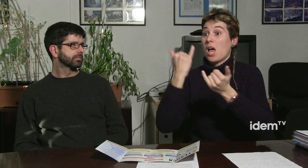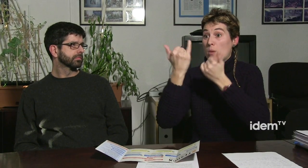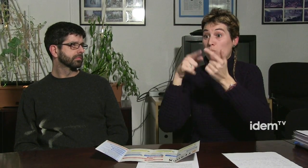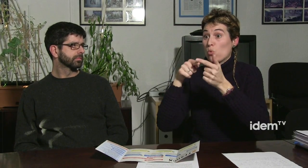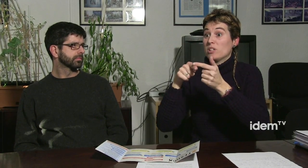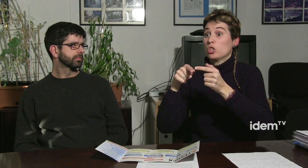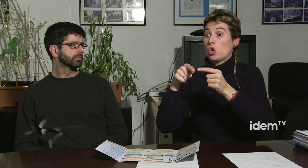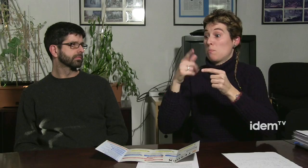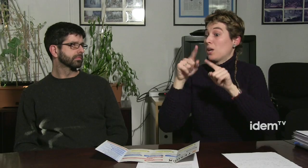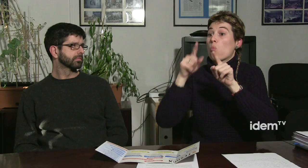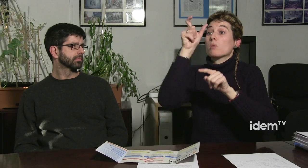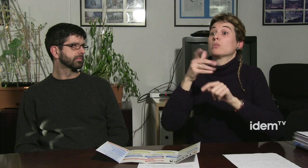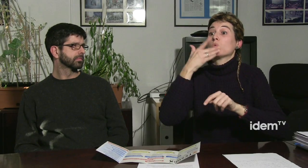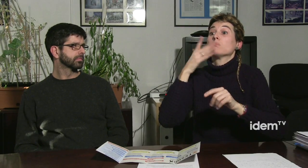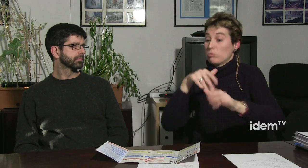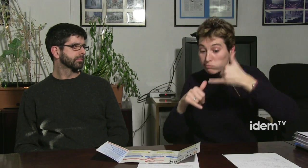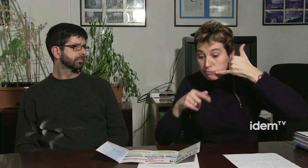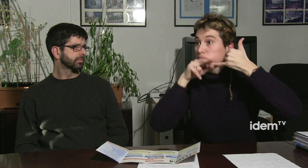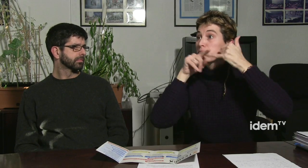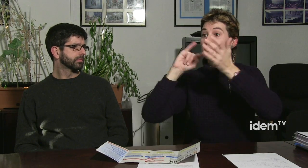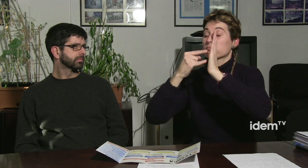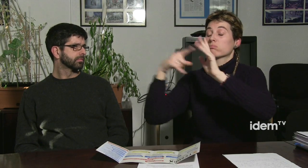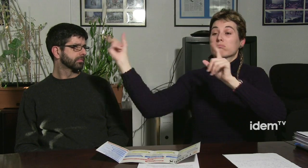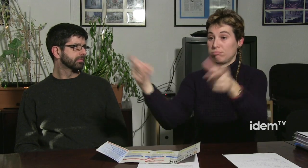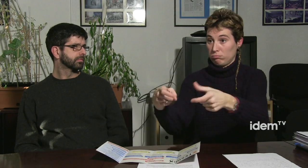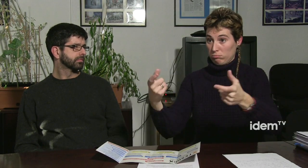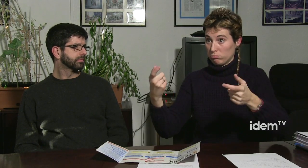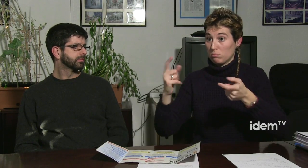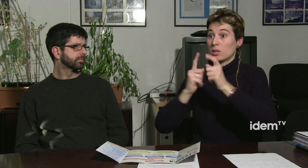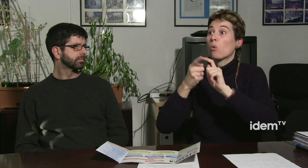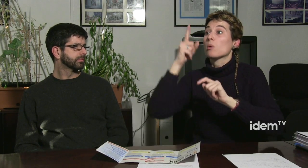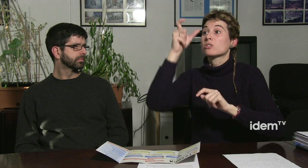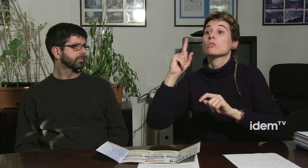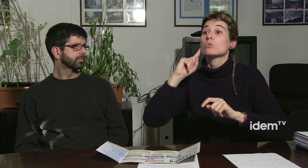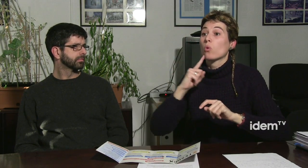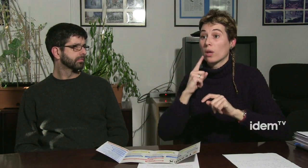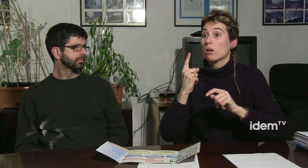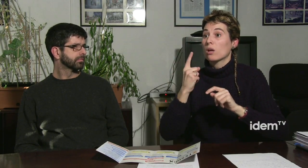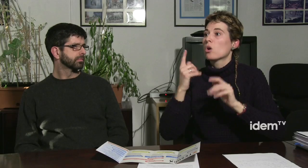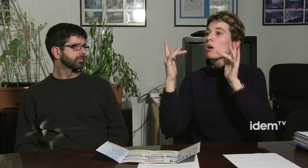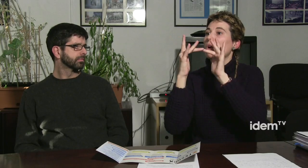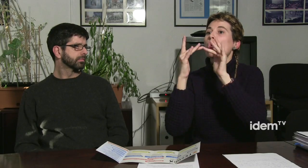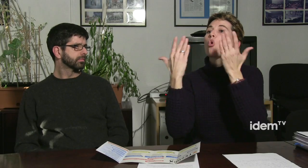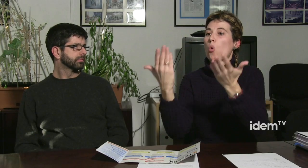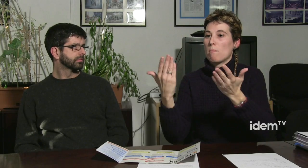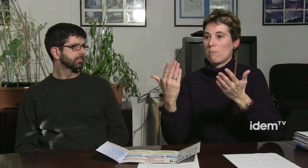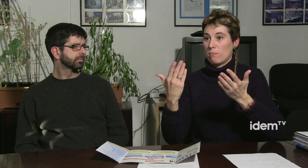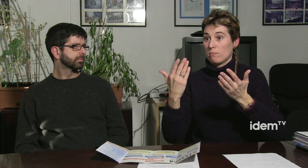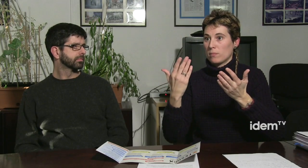no troba la manera d'avisar o de denunciar a la policia si li passa a una persona oïdora, ella de seguida pot agafar el telèfon i trucar-la i la